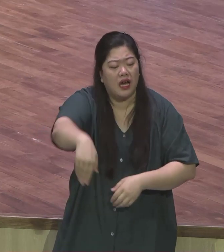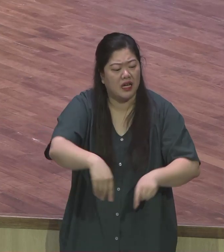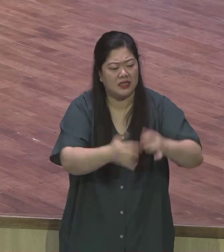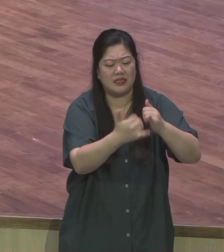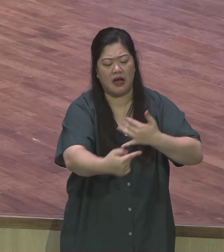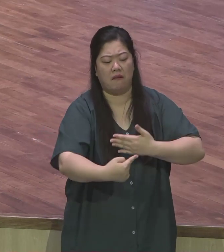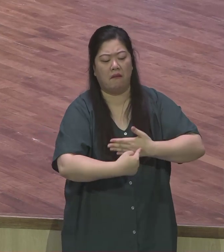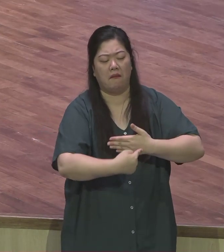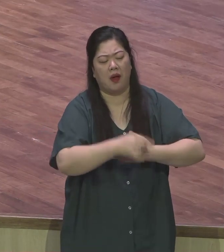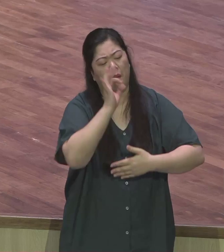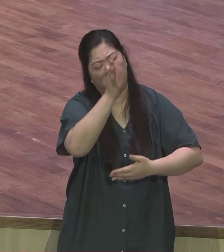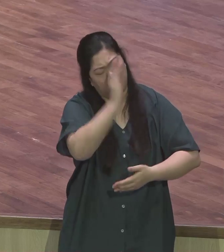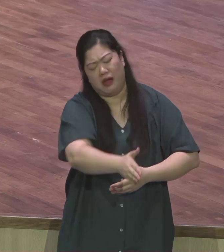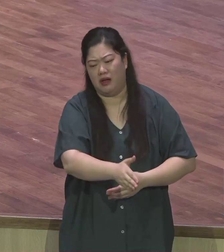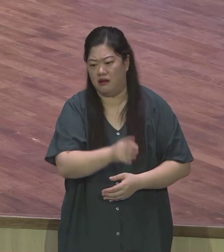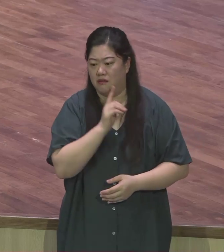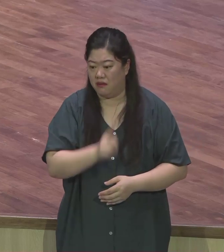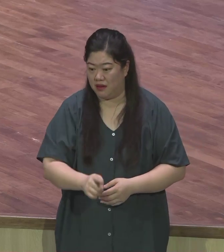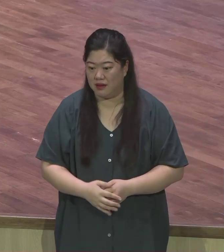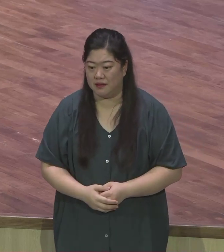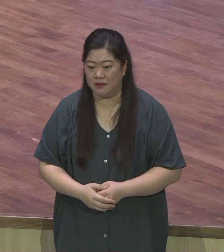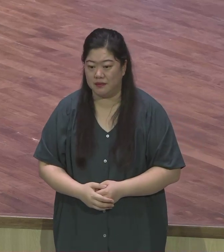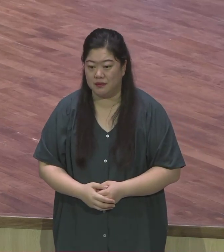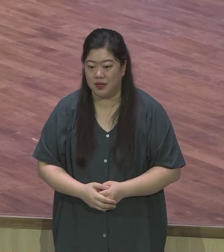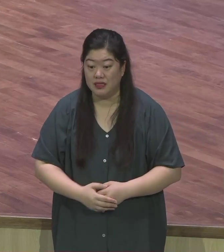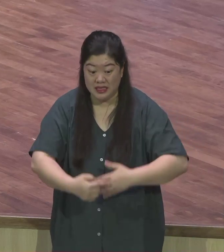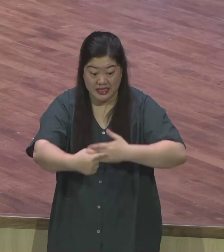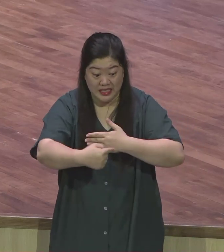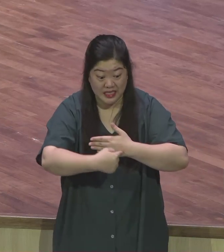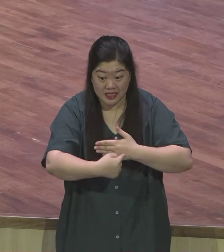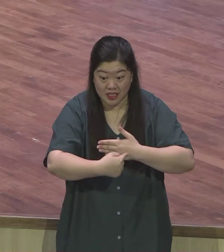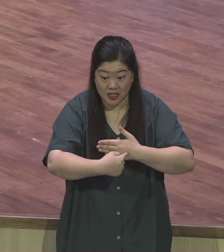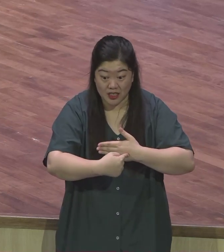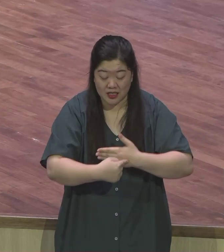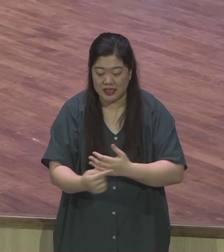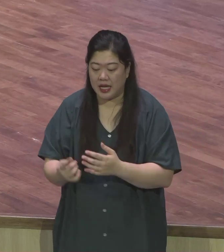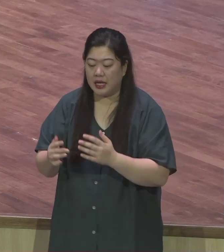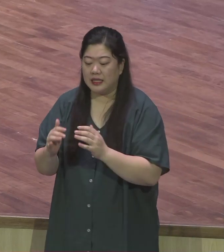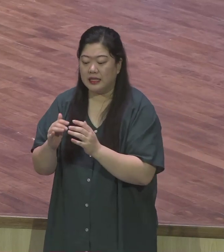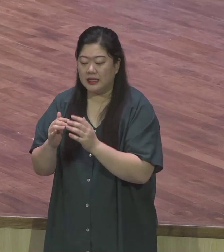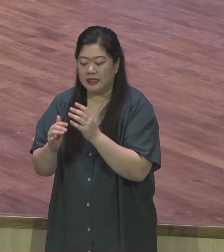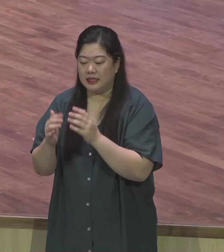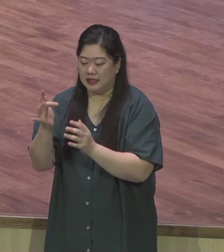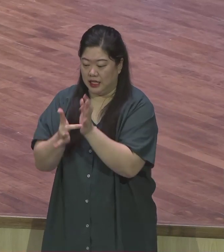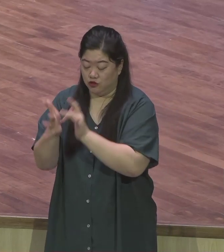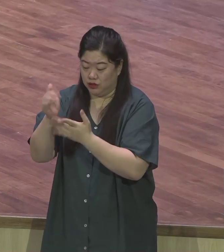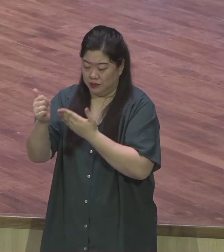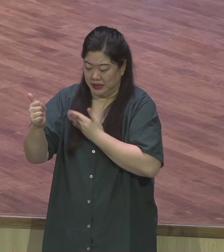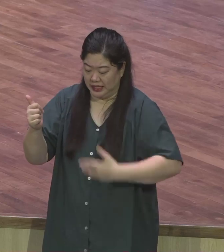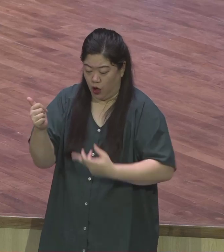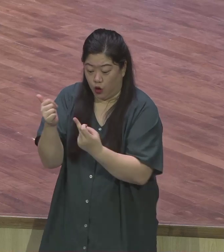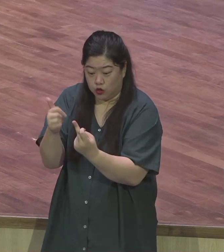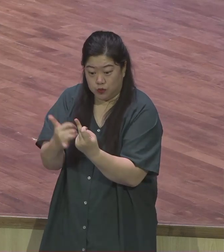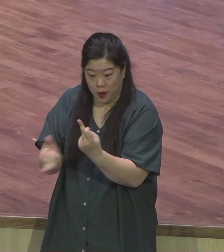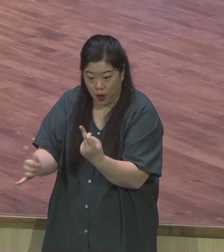바리세인 사기관들에게만 주는 메시지가 아니라 바로 열두 제자를 넘어 이스리를 살아가고 있는 우리에게도 주는 경계의 말씀인 것입니다